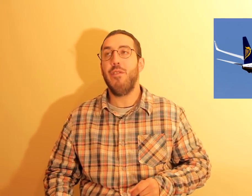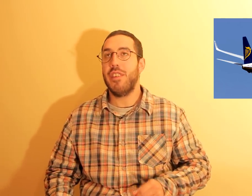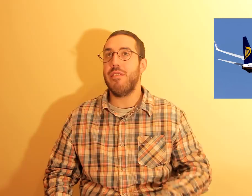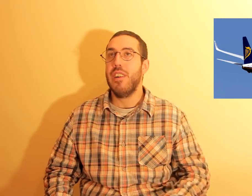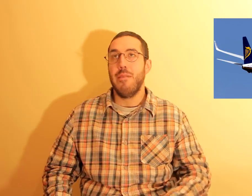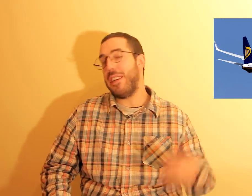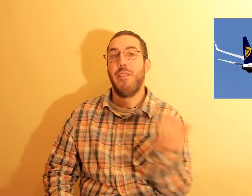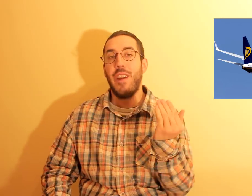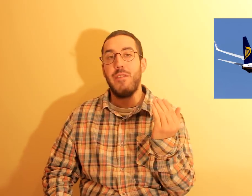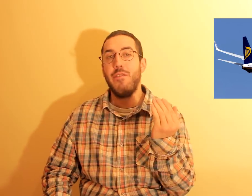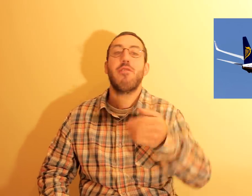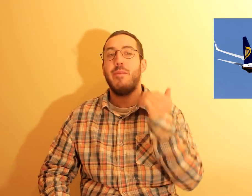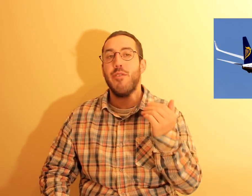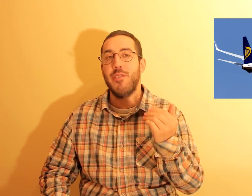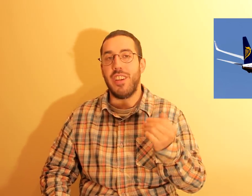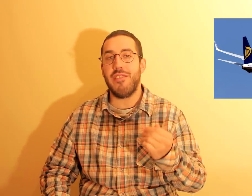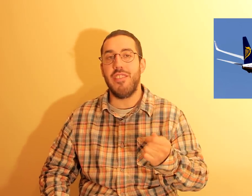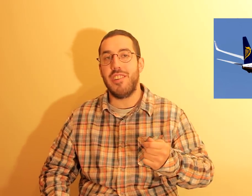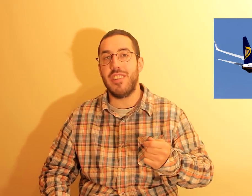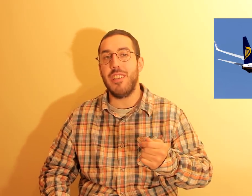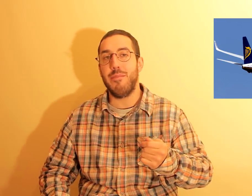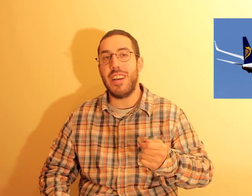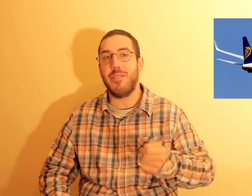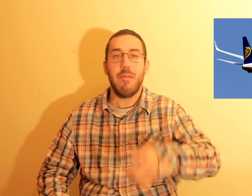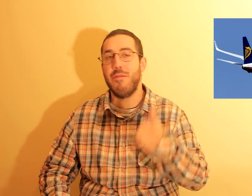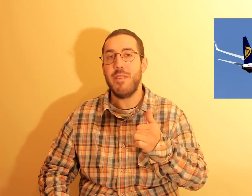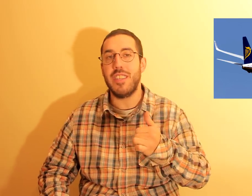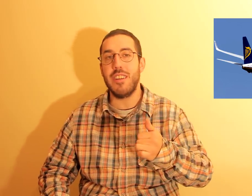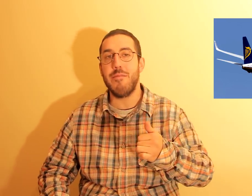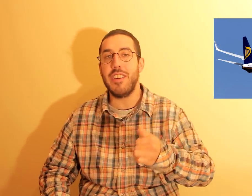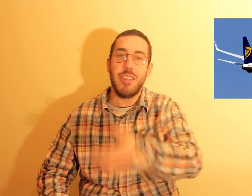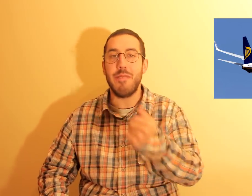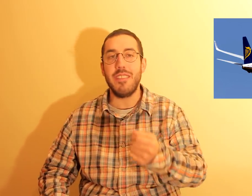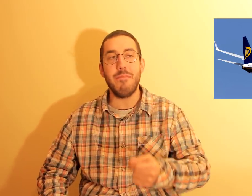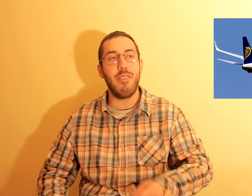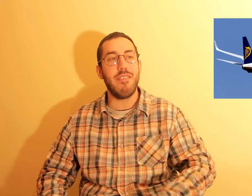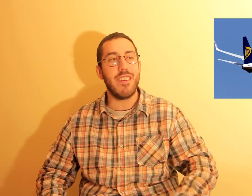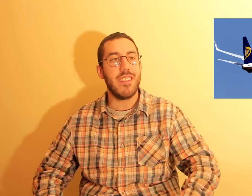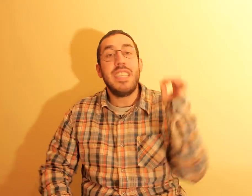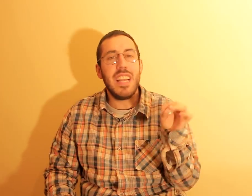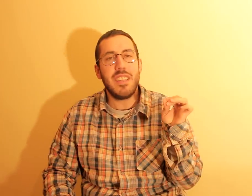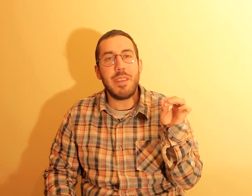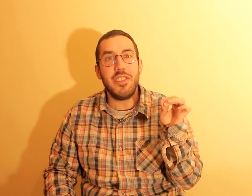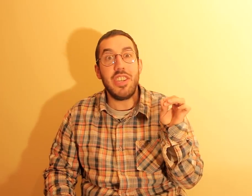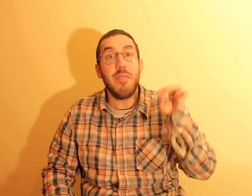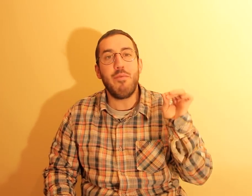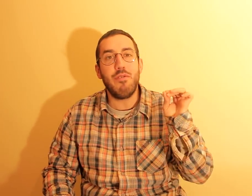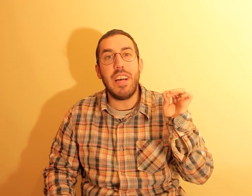Fogo, vais a Frankfurt, compras umas salsichas alemãs, bebes uma cerveja e vens embora. Se ela tivesse nascida em Portugal,